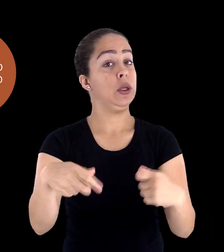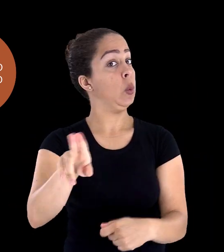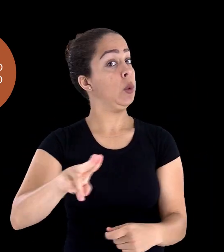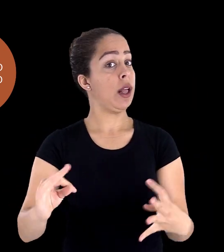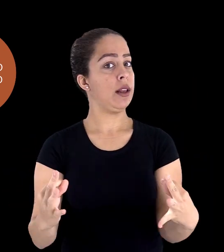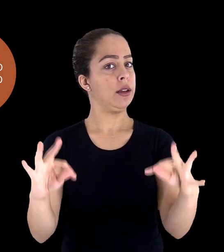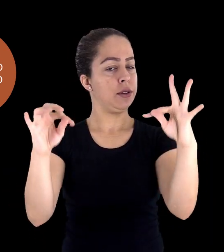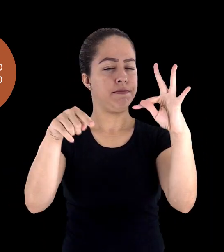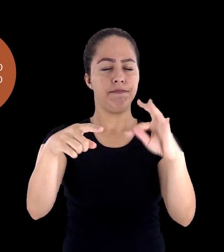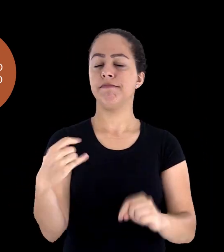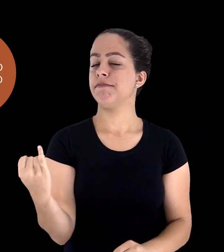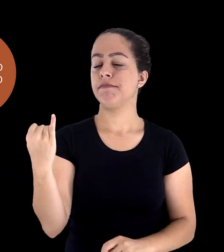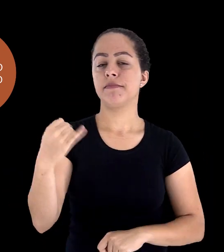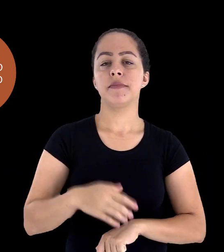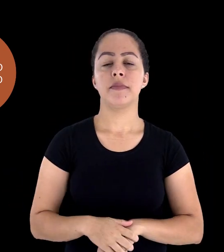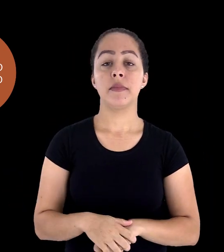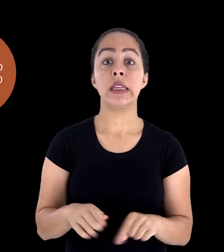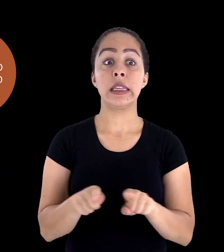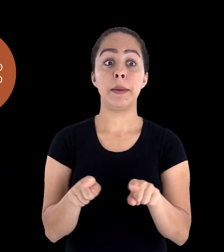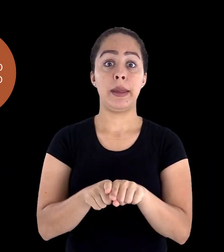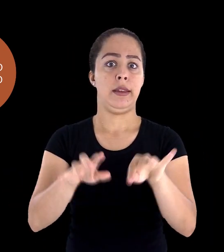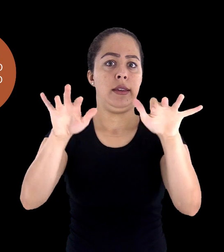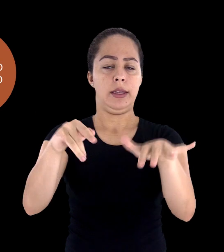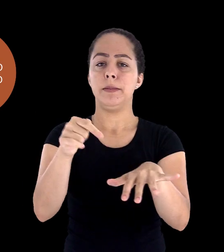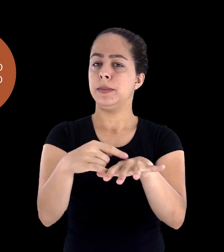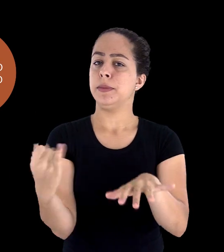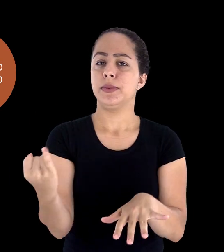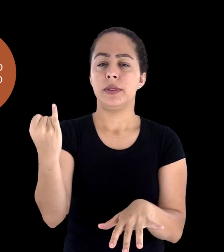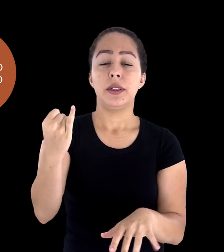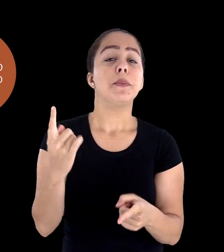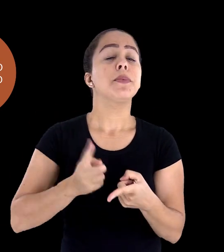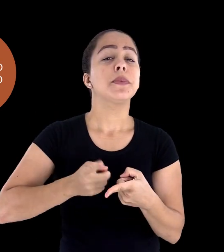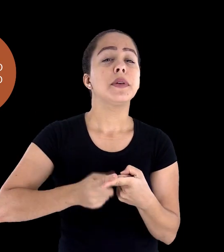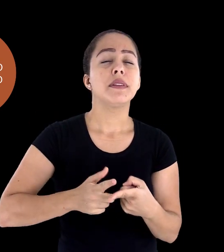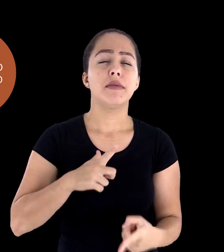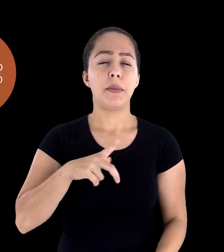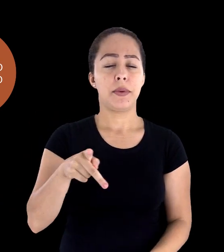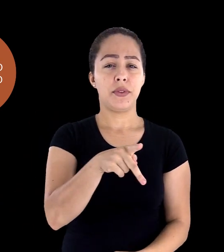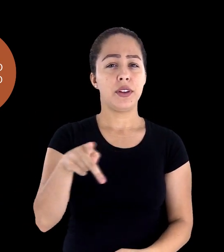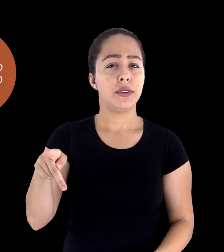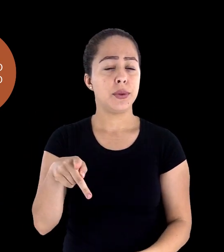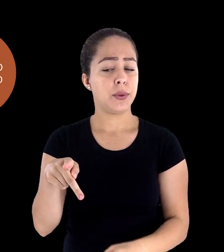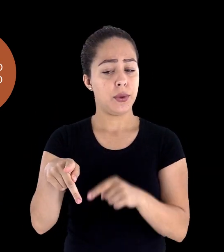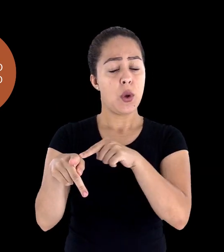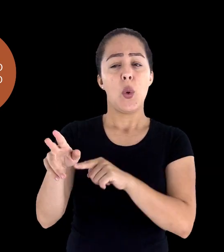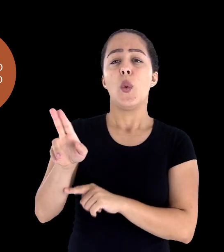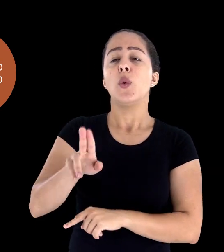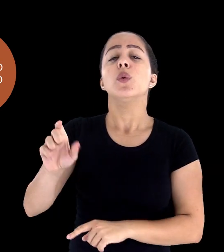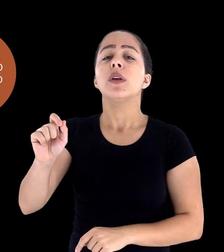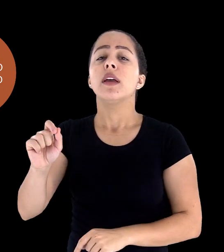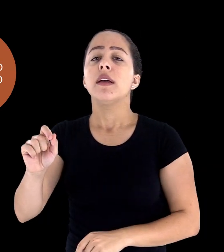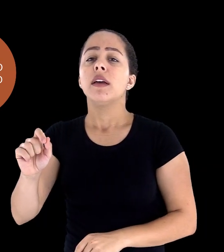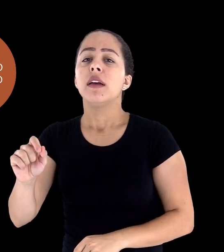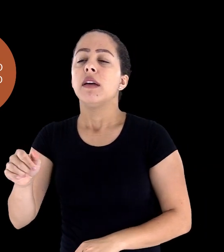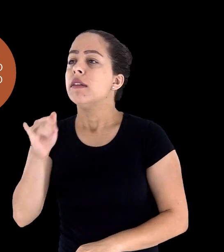precisam dessa tecnologia. Cuidar a escrita, porque às vezes o professor utiliza o arroba,